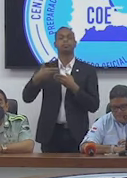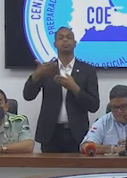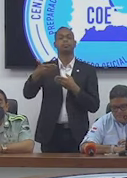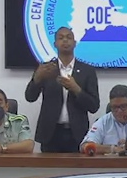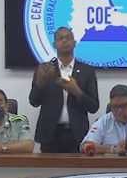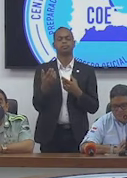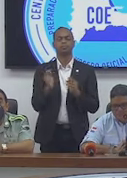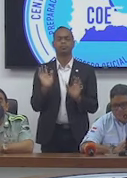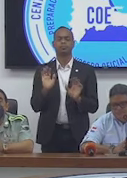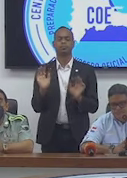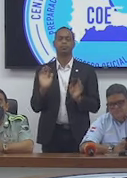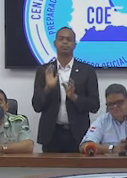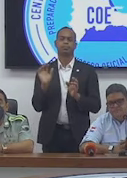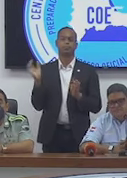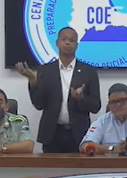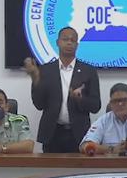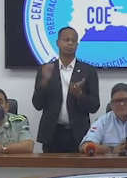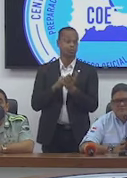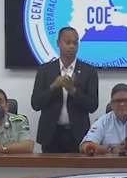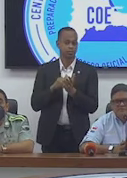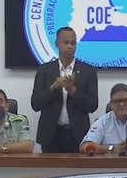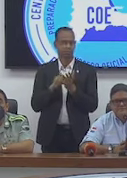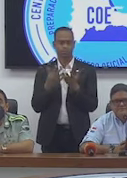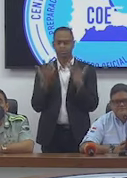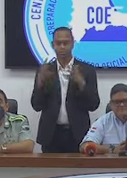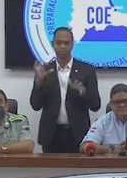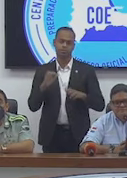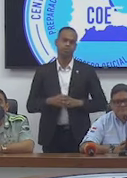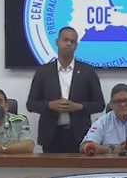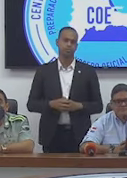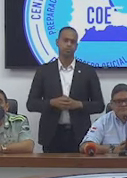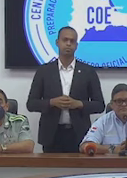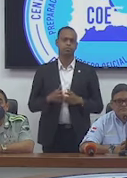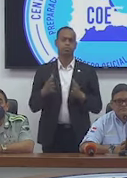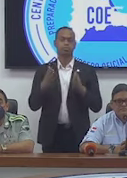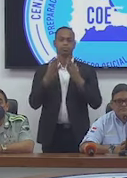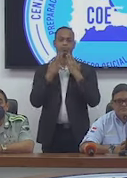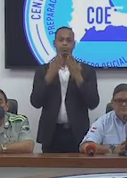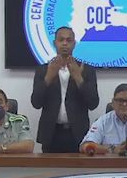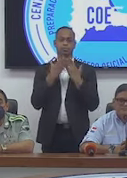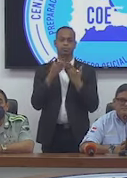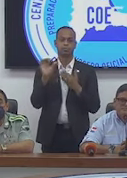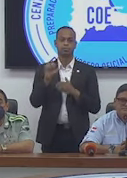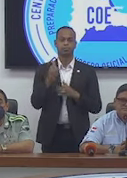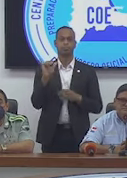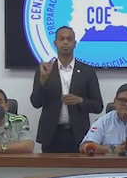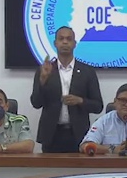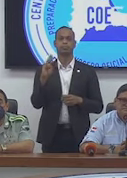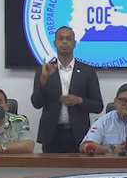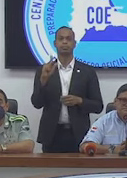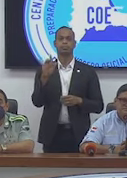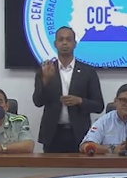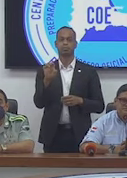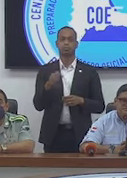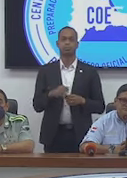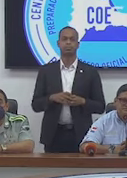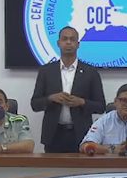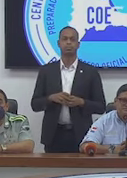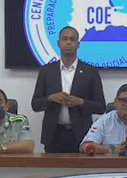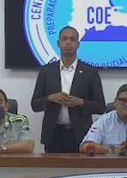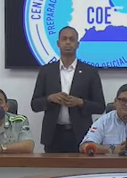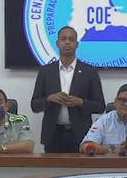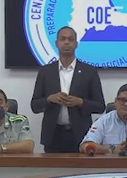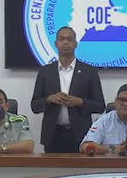pues no haya otro caso que lamentar. Gracias. Pasamos a Yamilé. Yamilé Burgos, por favor.